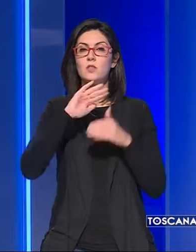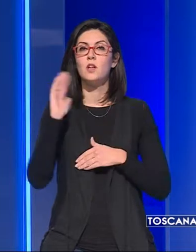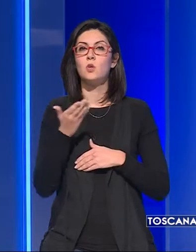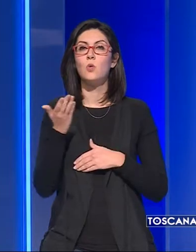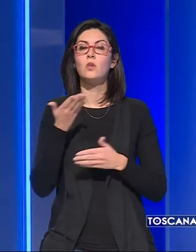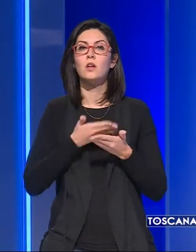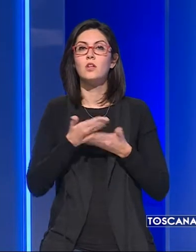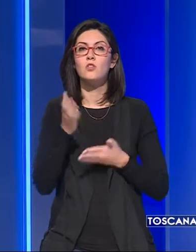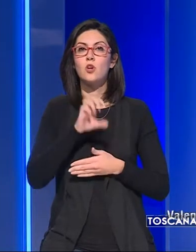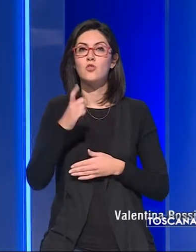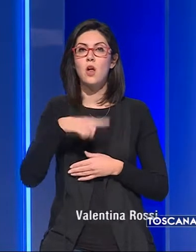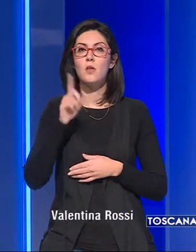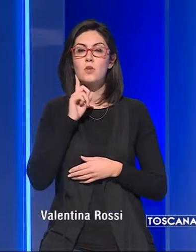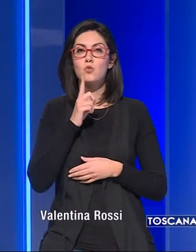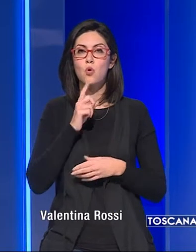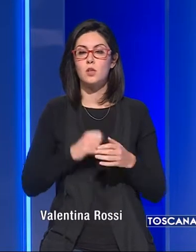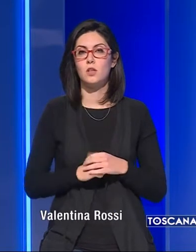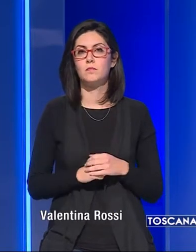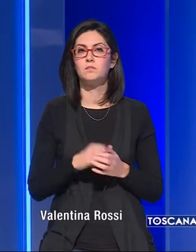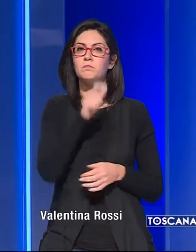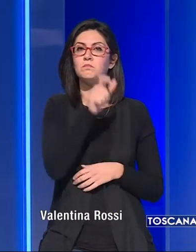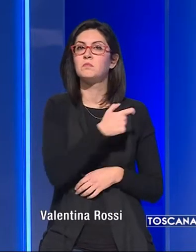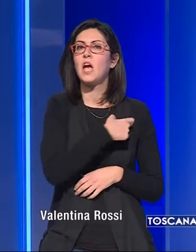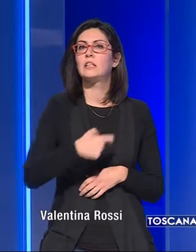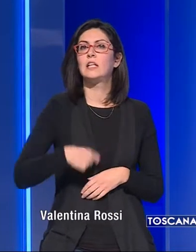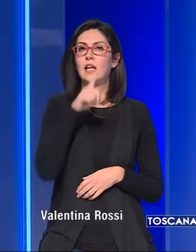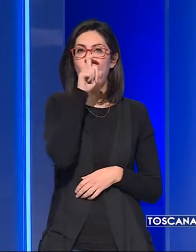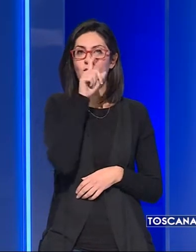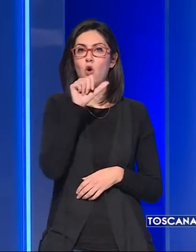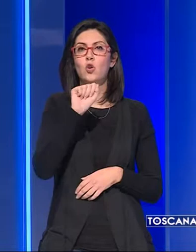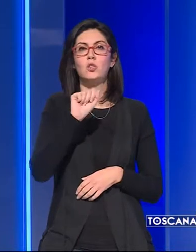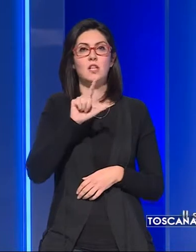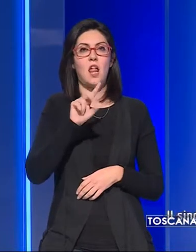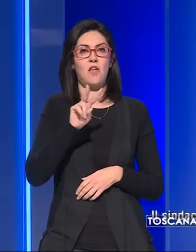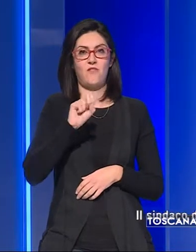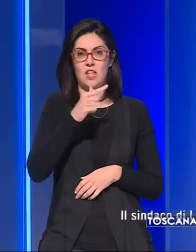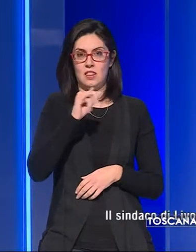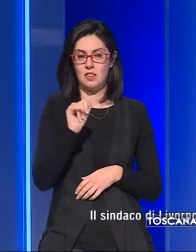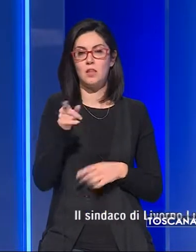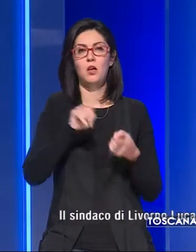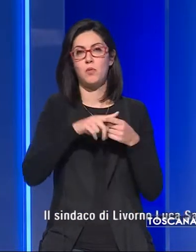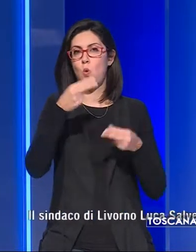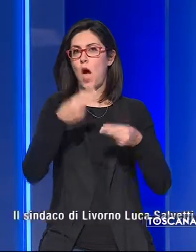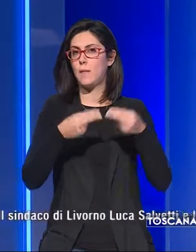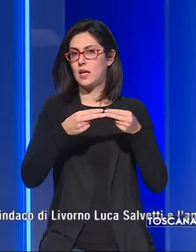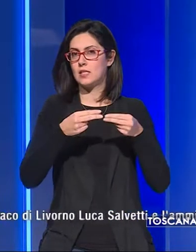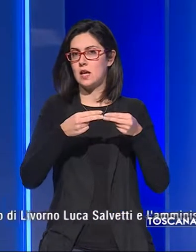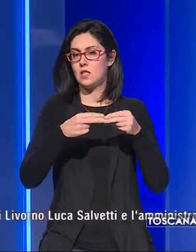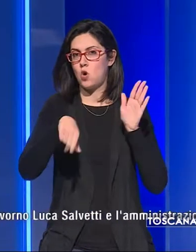Tutti dal Tg regionale per sordi, il sindaco di Livorno, Salvetti e tutta l'amministrazione